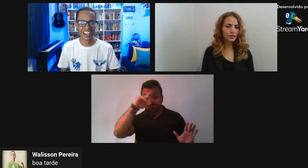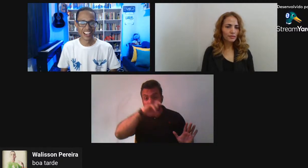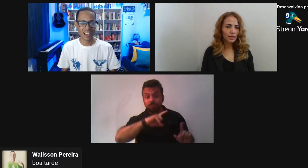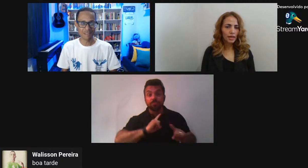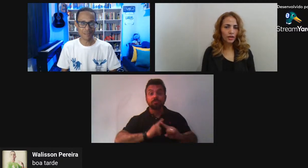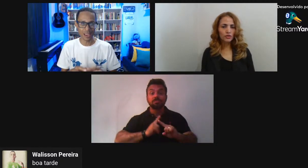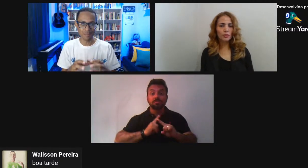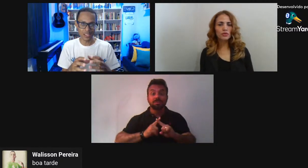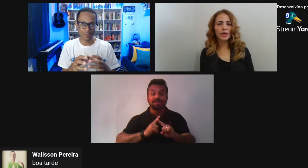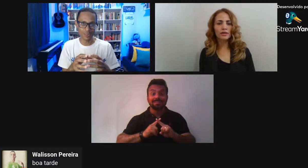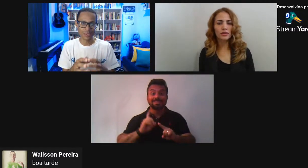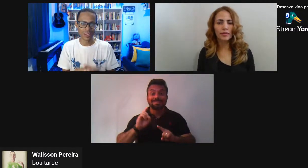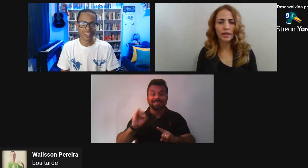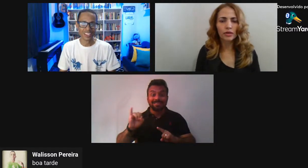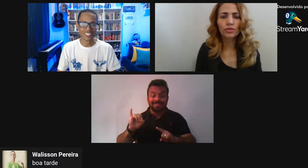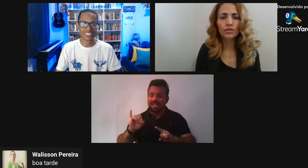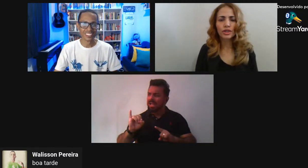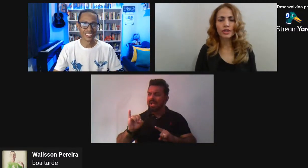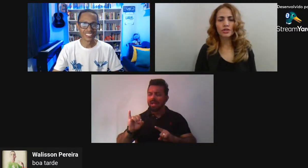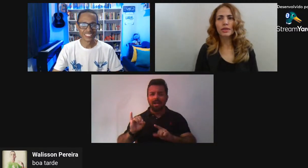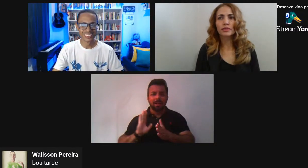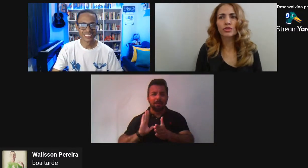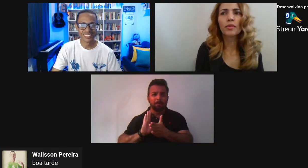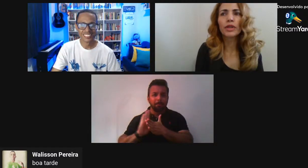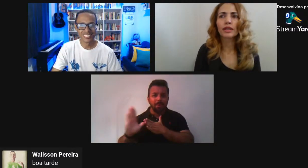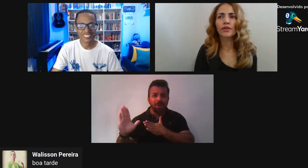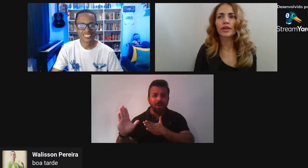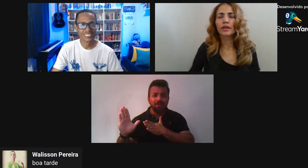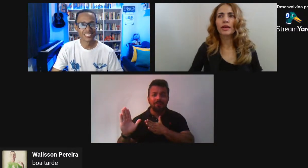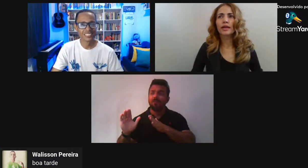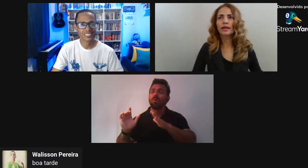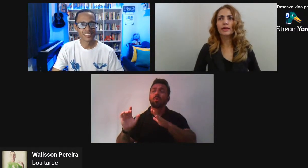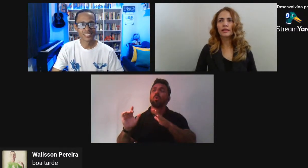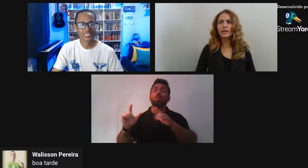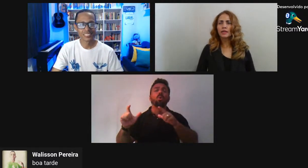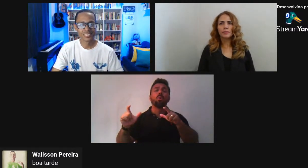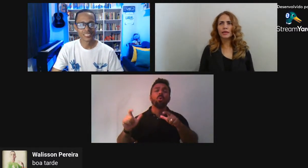Exatamente Mas tivemos um caso Também Outro dia De uma mulher Que foi